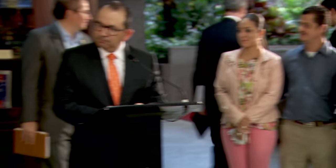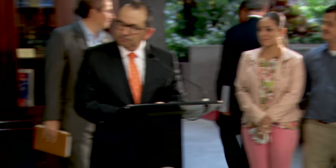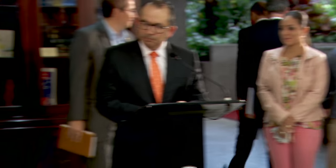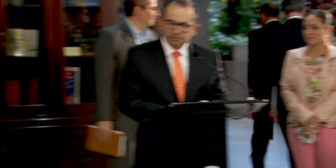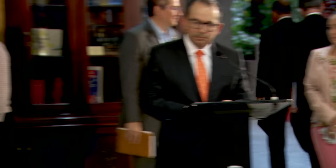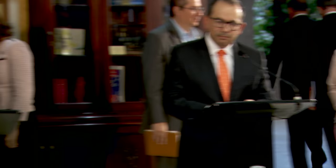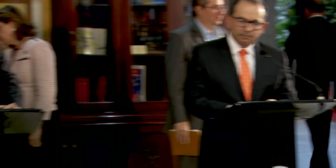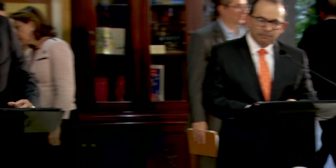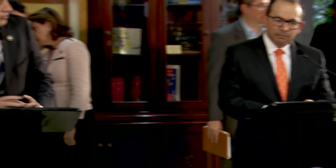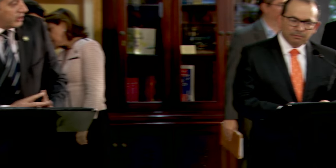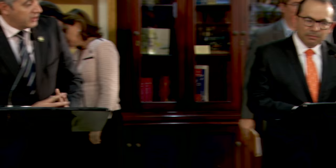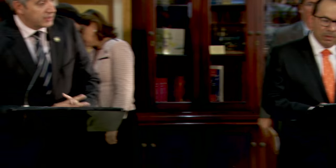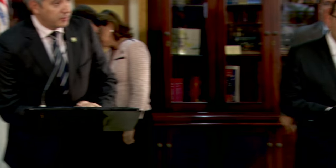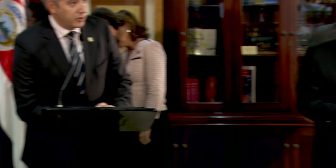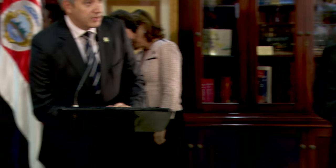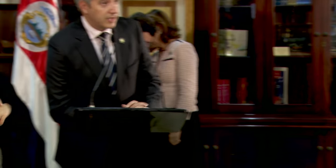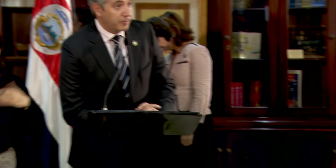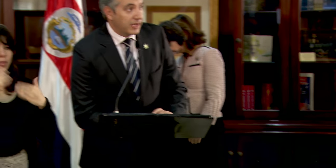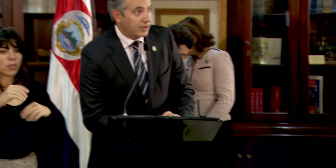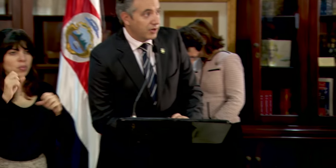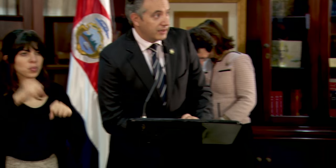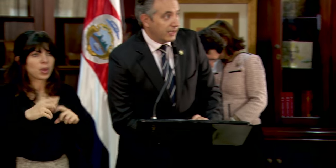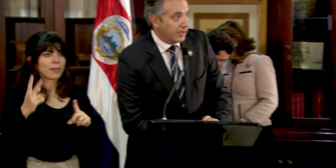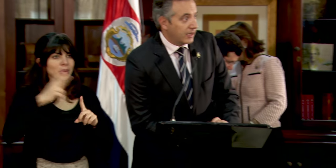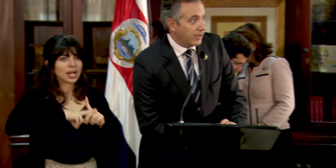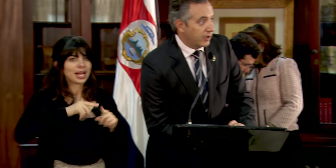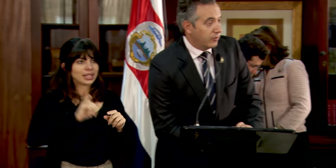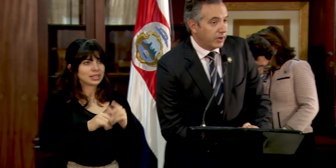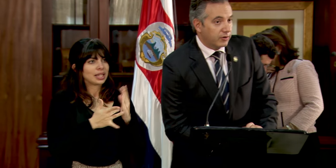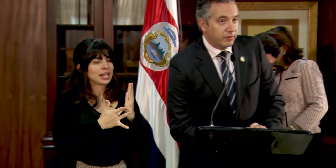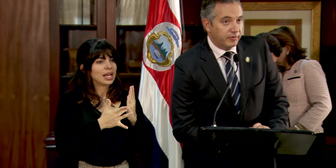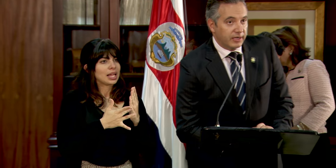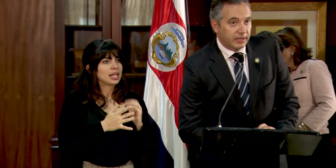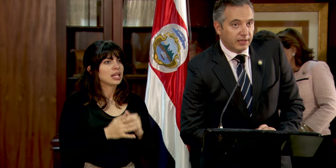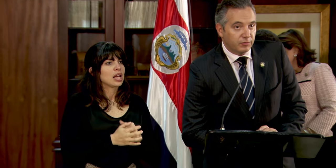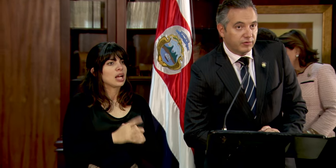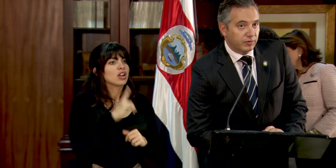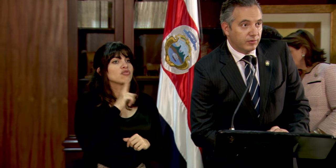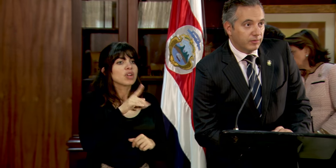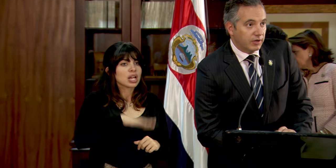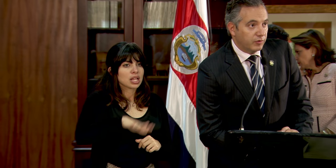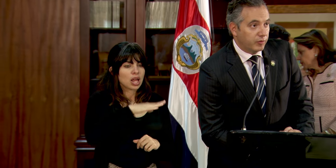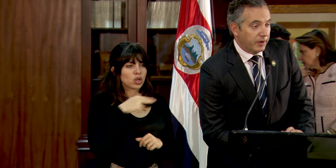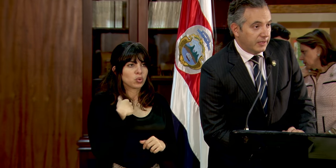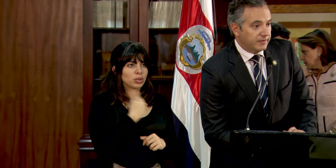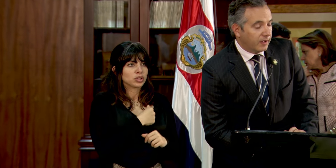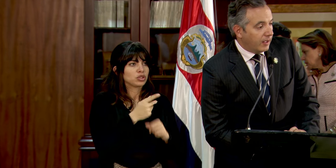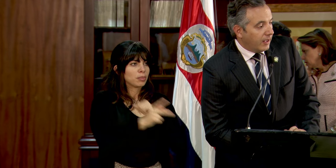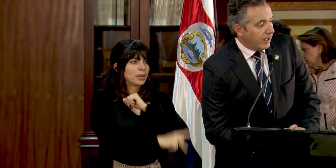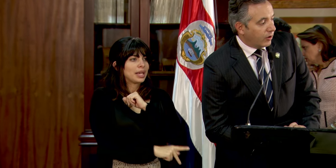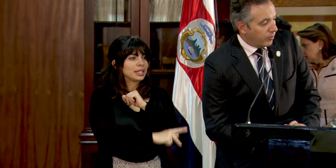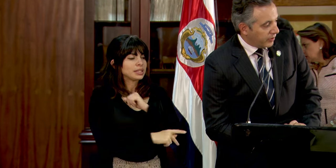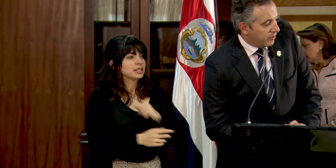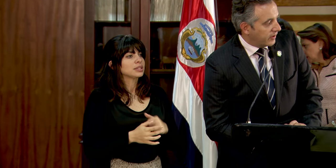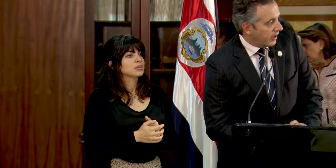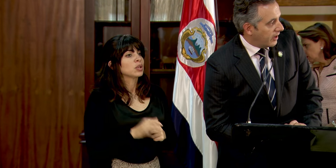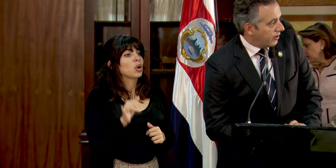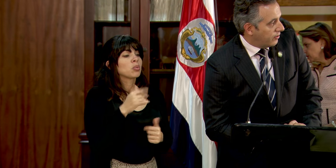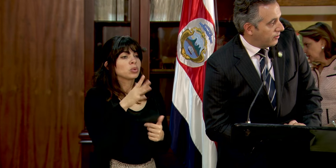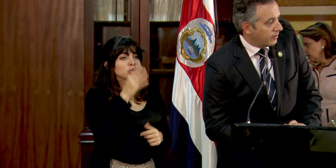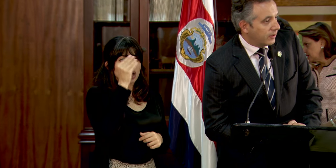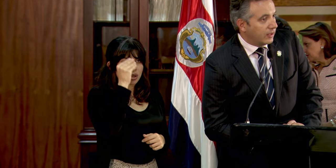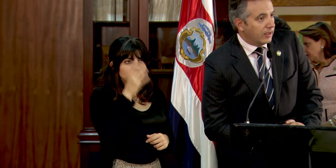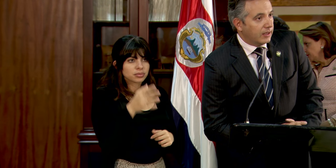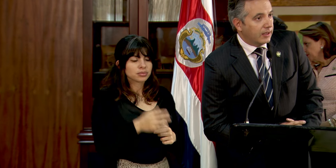en qué plazo realmente se podría estar aplicando la técnica en un marco de realidad en nuestro país. Como bien lo ha